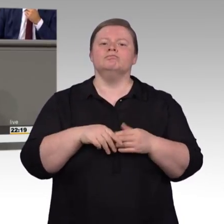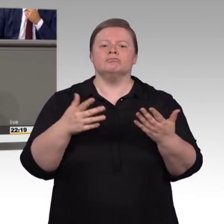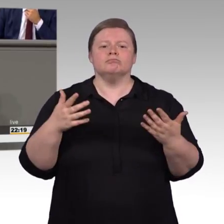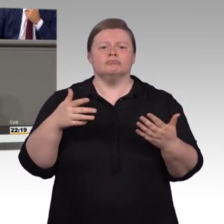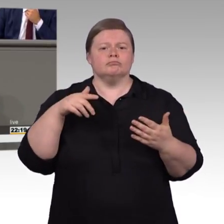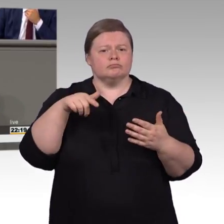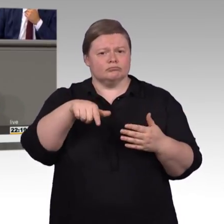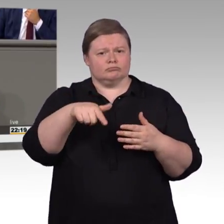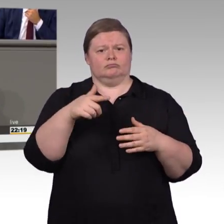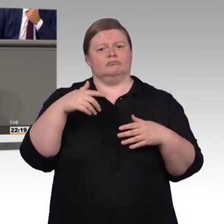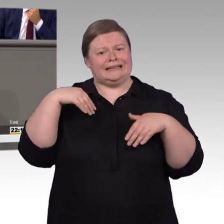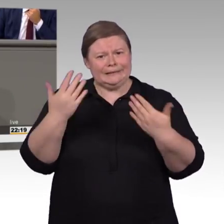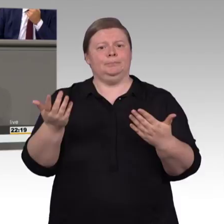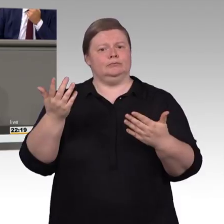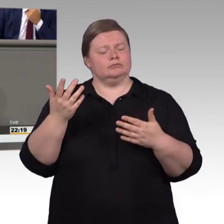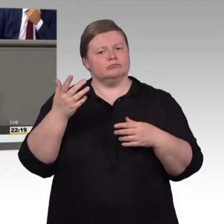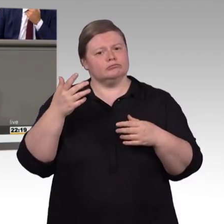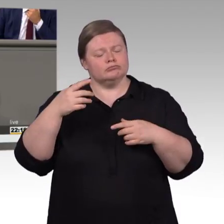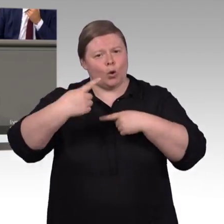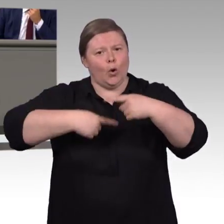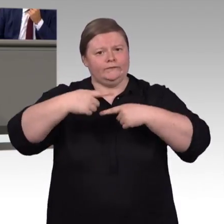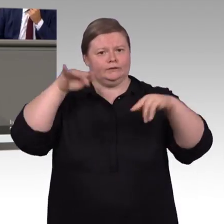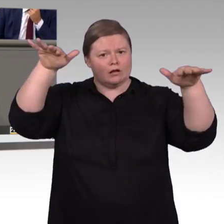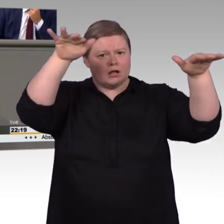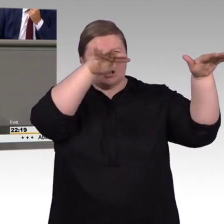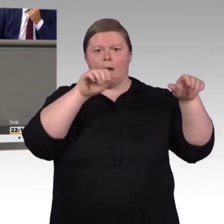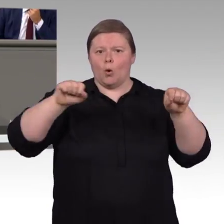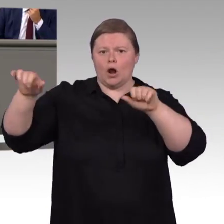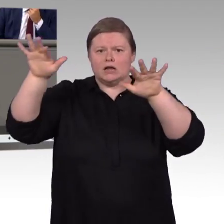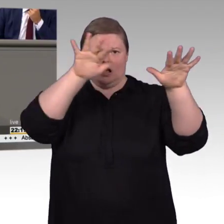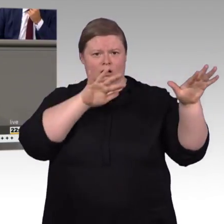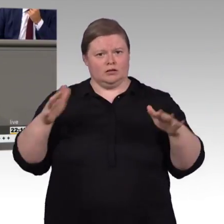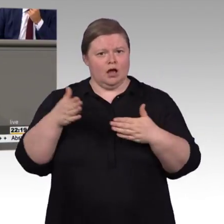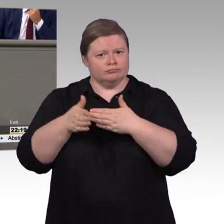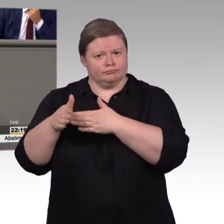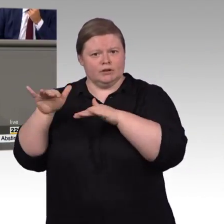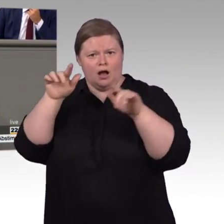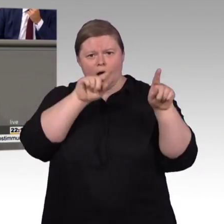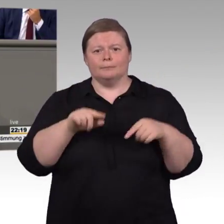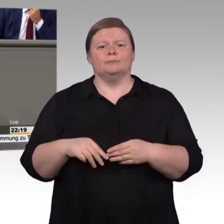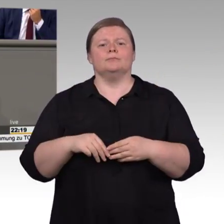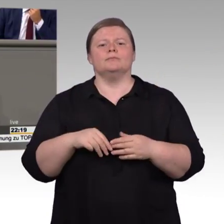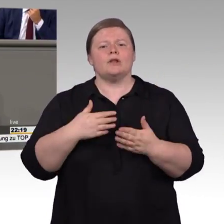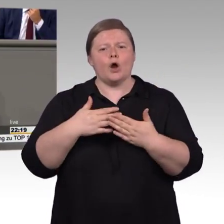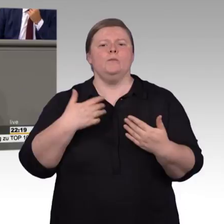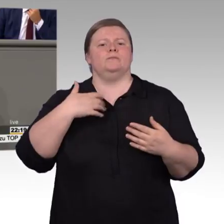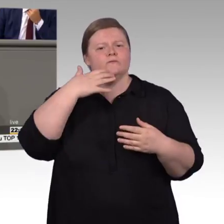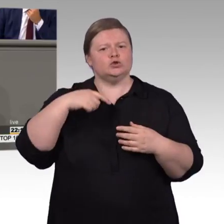grafischen Programmoberflächen aufgenommen werden und da eine Klarstellung erfolgt ist. Ich möchte zu den